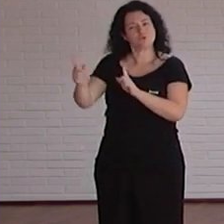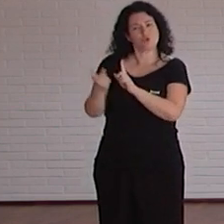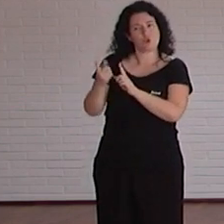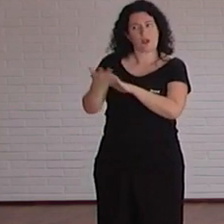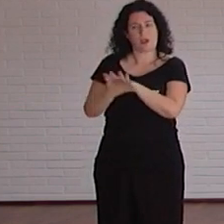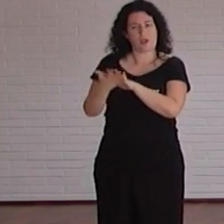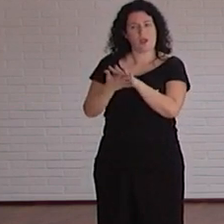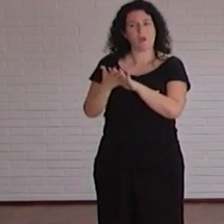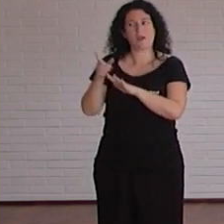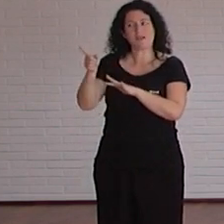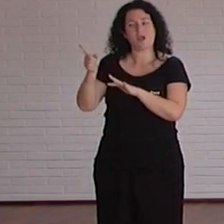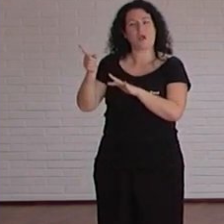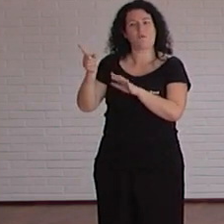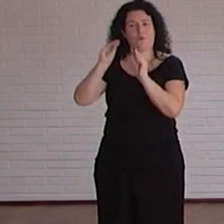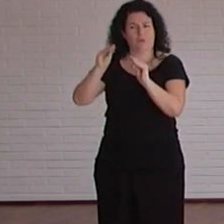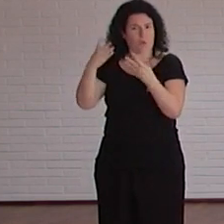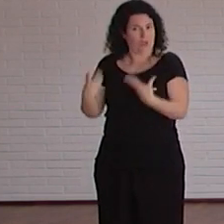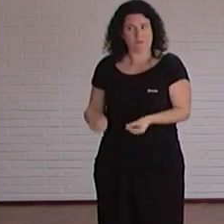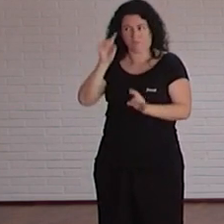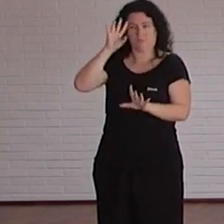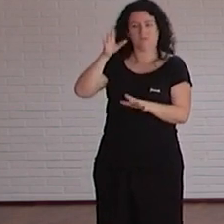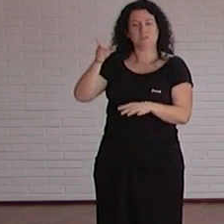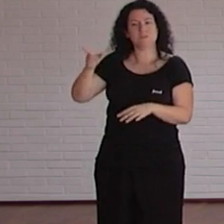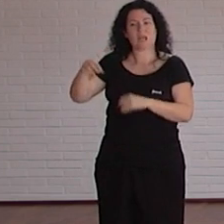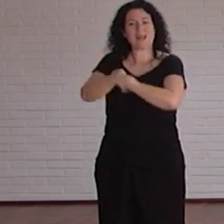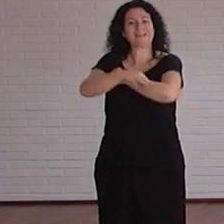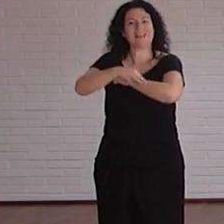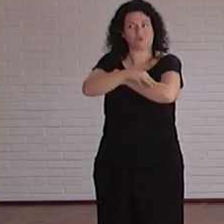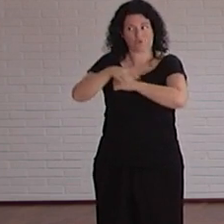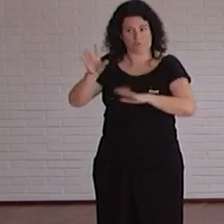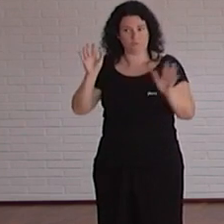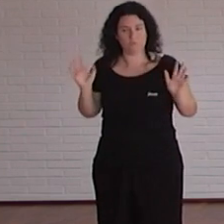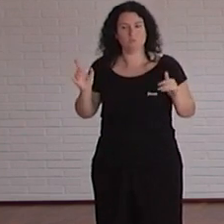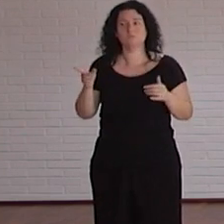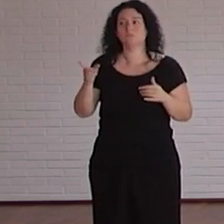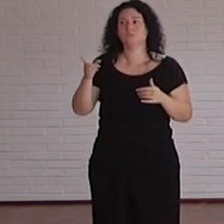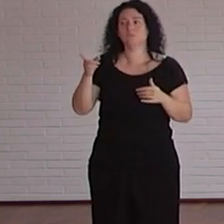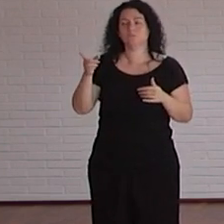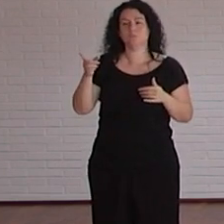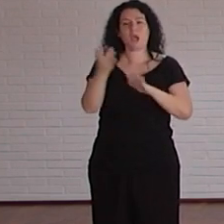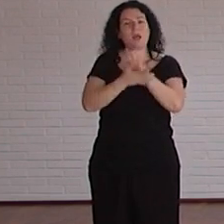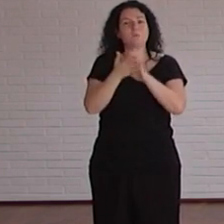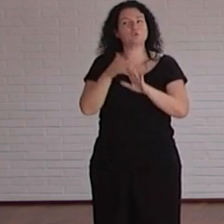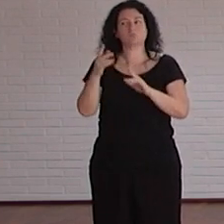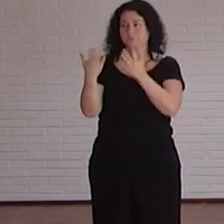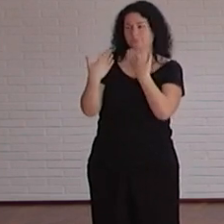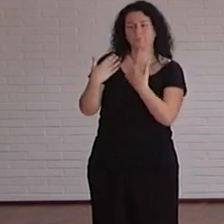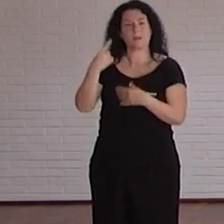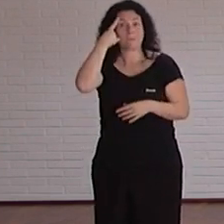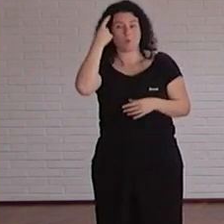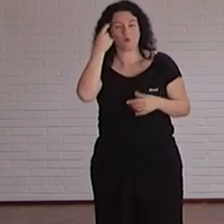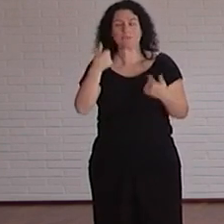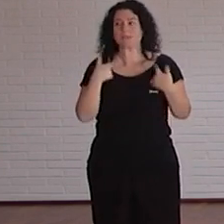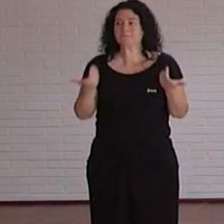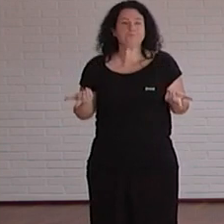muchísimo por la formación que tenía un arquitecto cuando hablando de las memorias me dijo